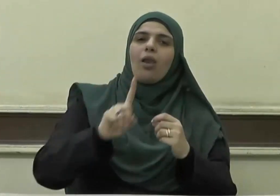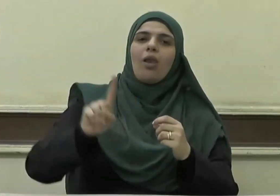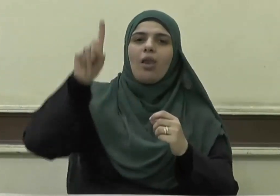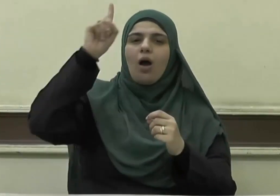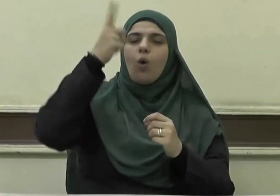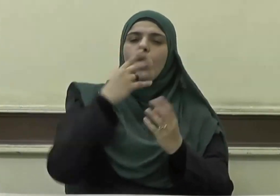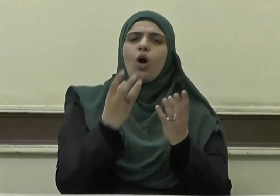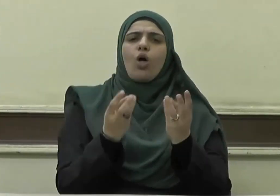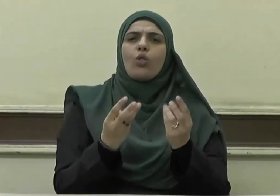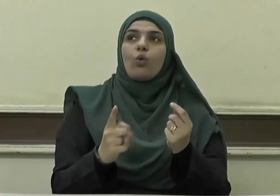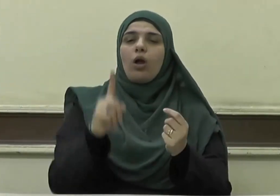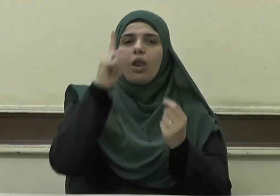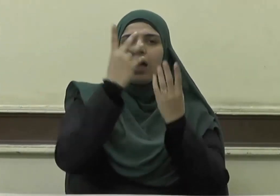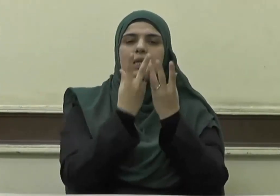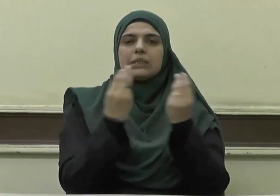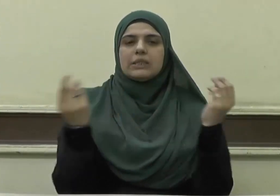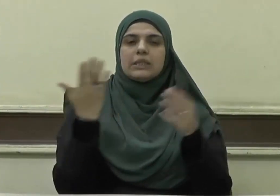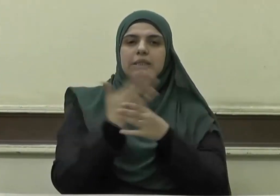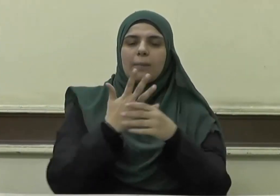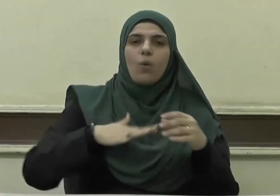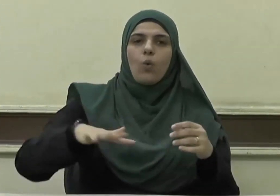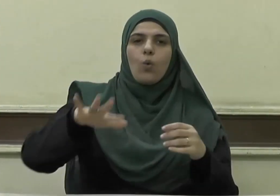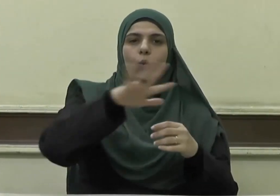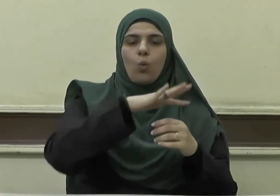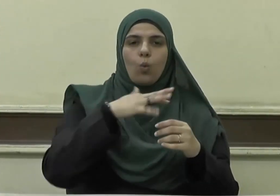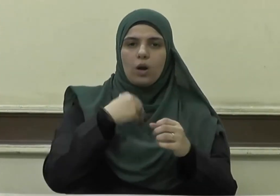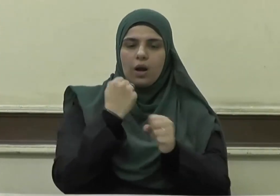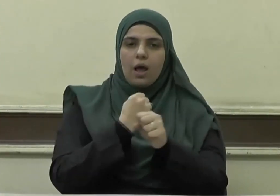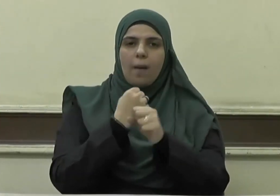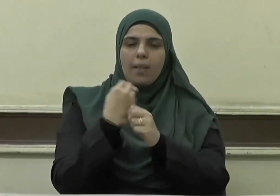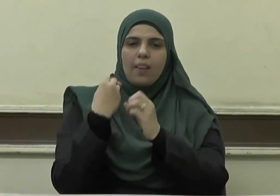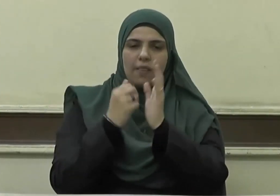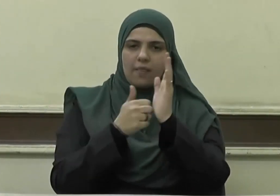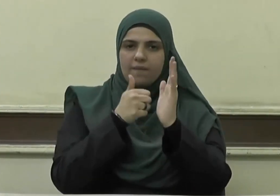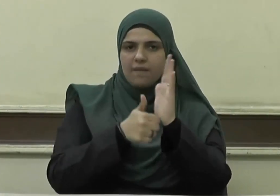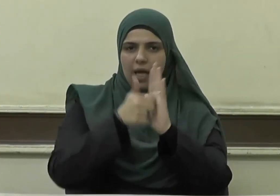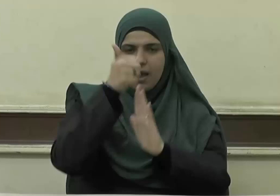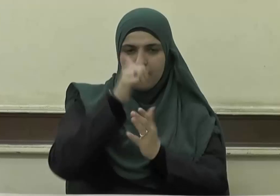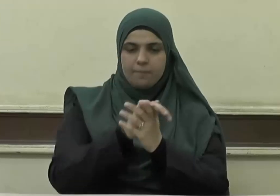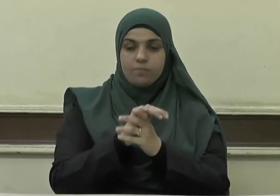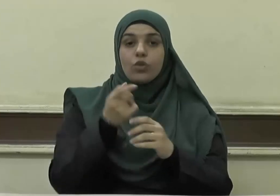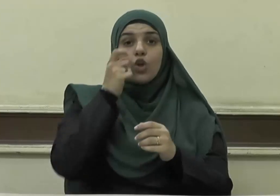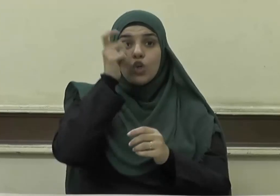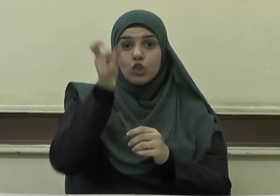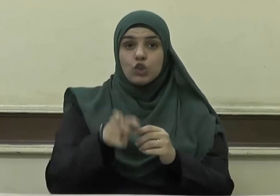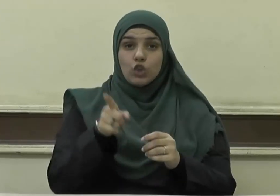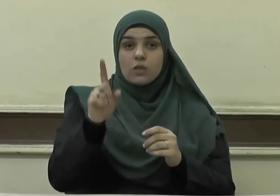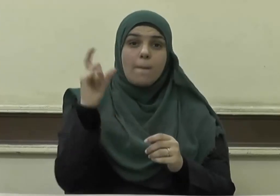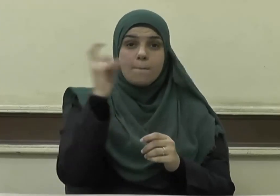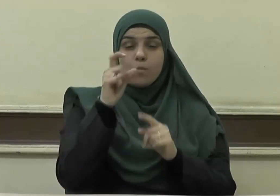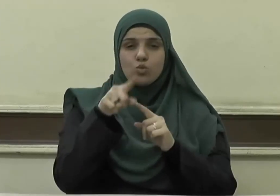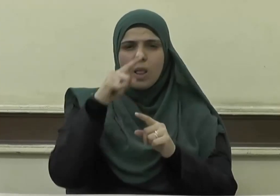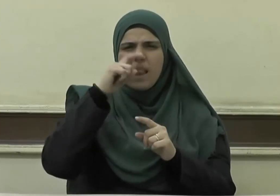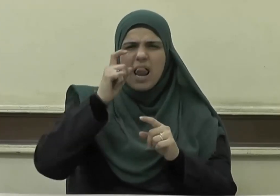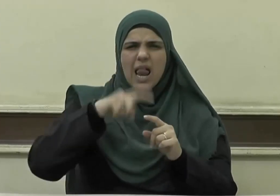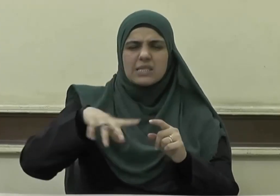الله كثيرا لعلكم تفلحون فالمسلم ينبغي أن يعلم